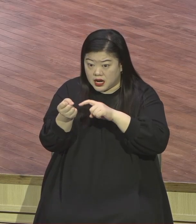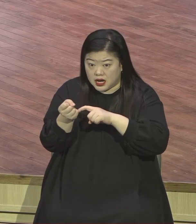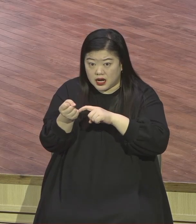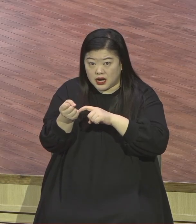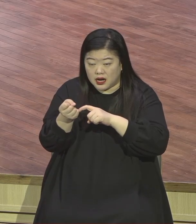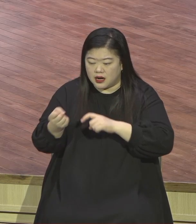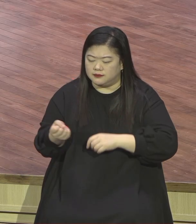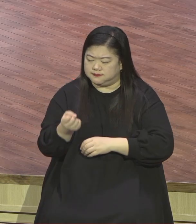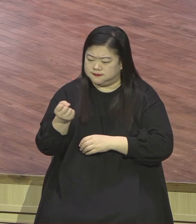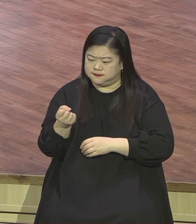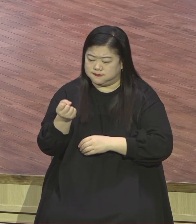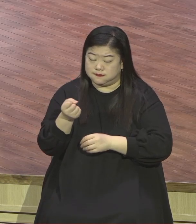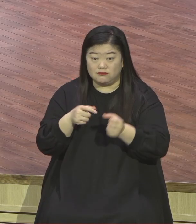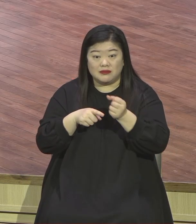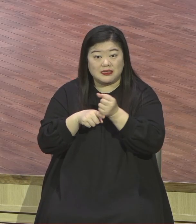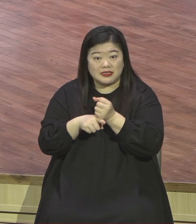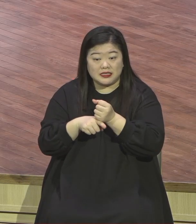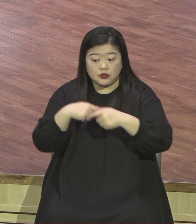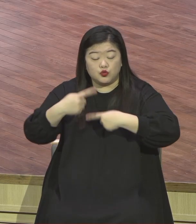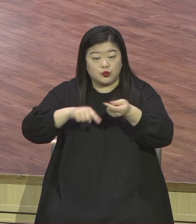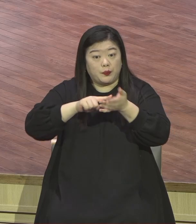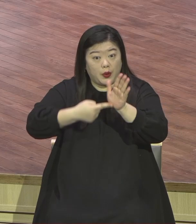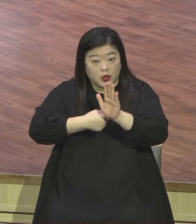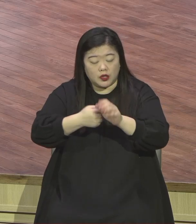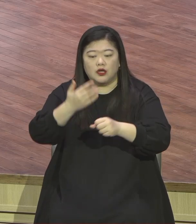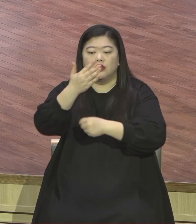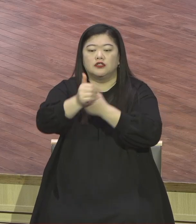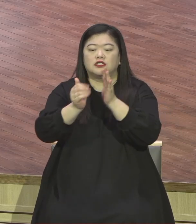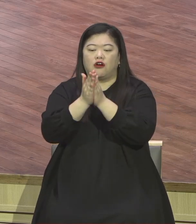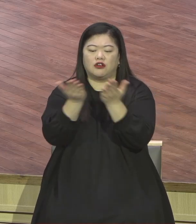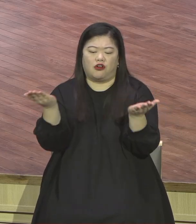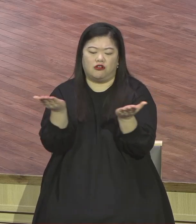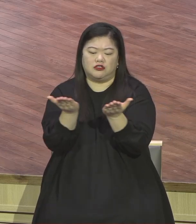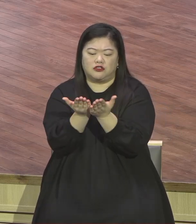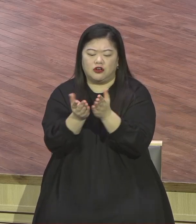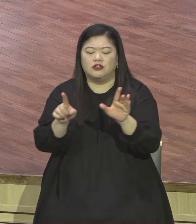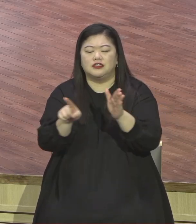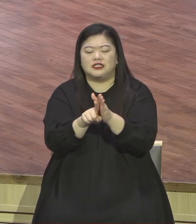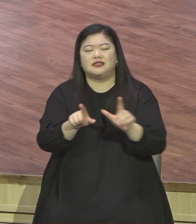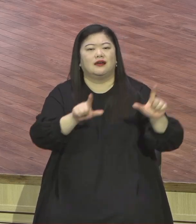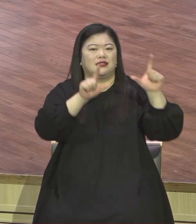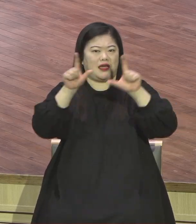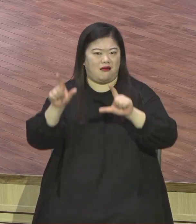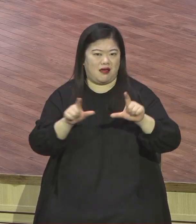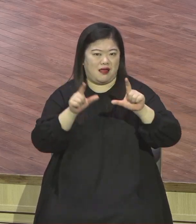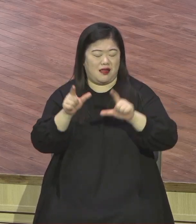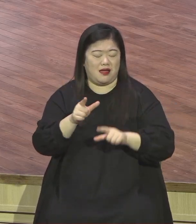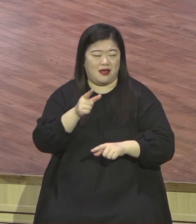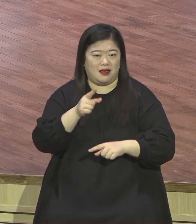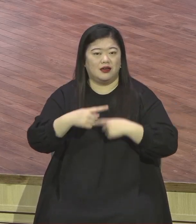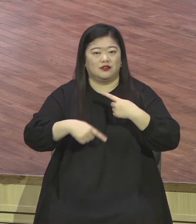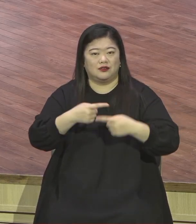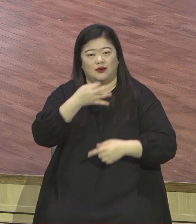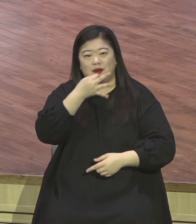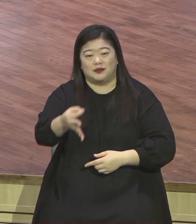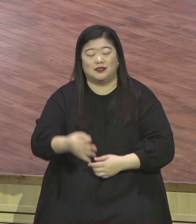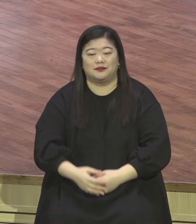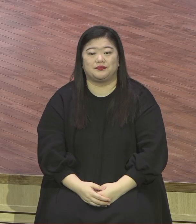그렇게 말합니다 사실 기도의 핵심은 또 인마누엘이에요